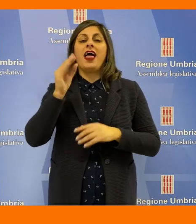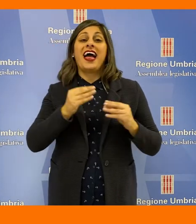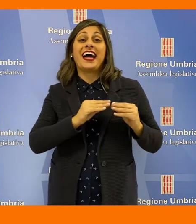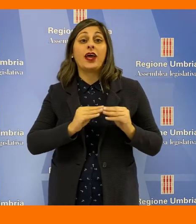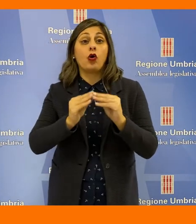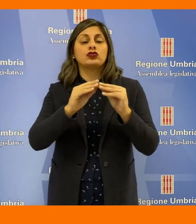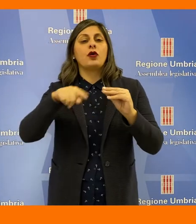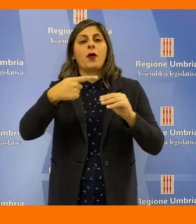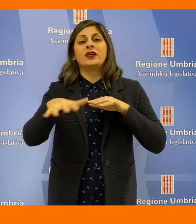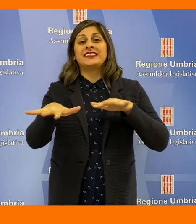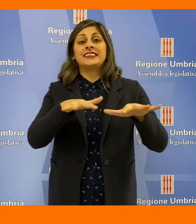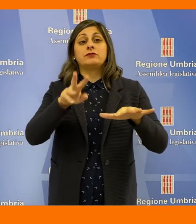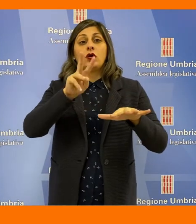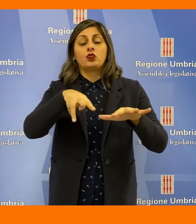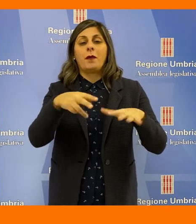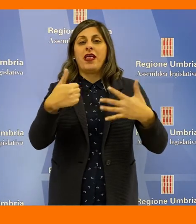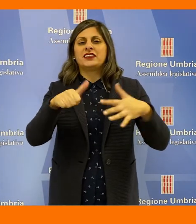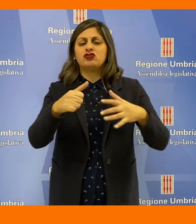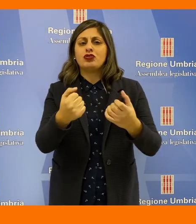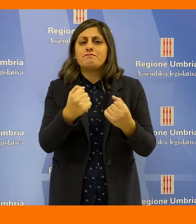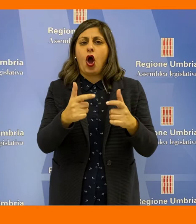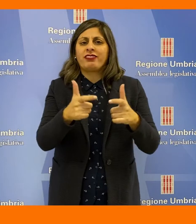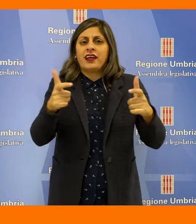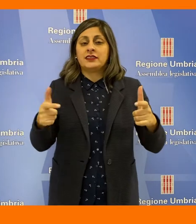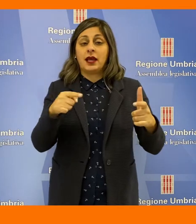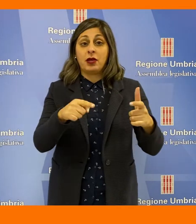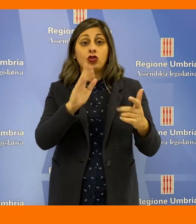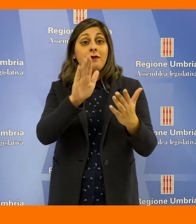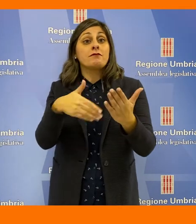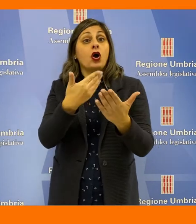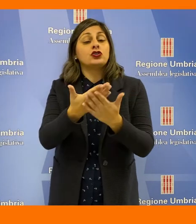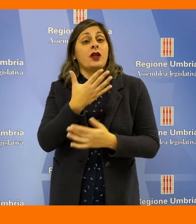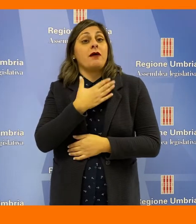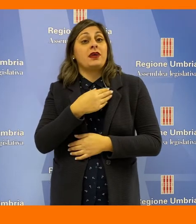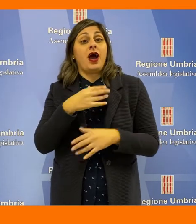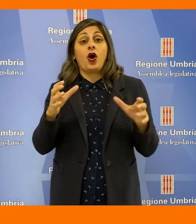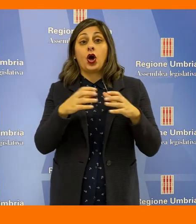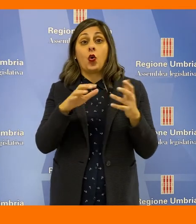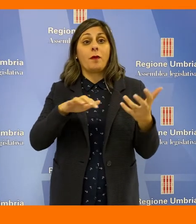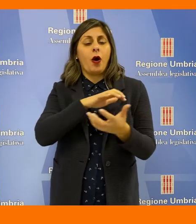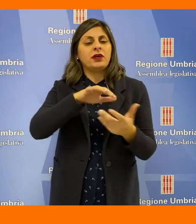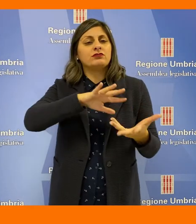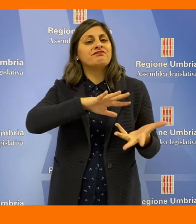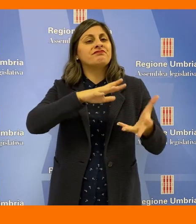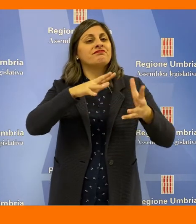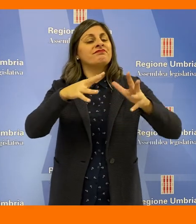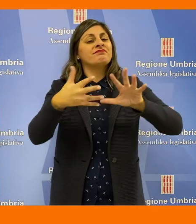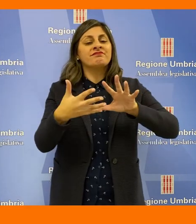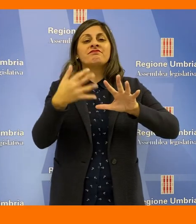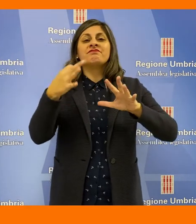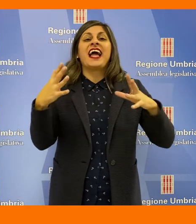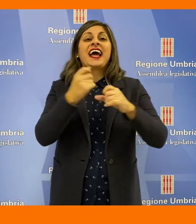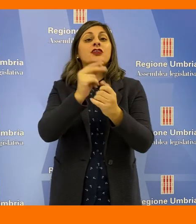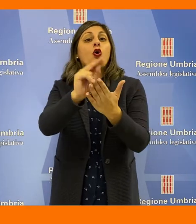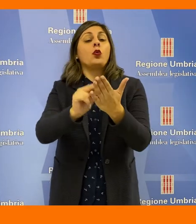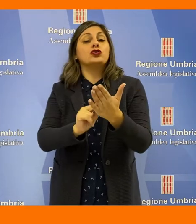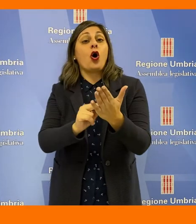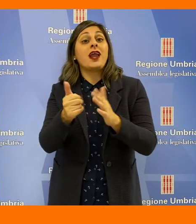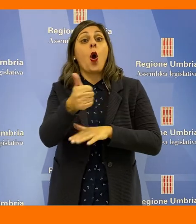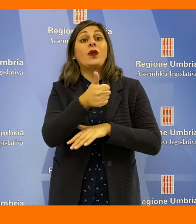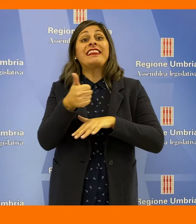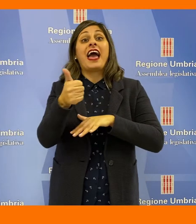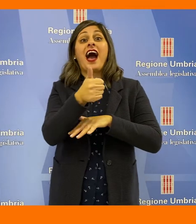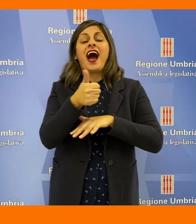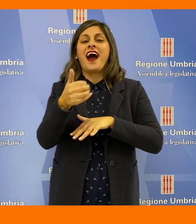speciale per la ricostruzione post-sisma 2016. La mozione di Bianconi del gruppo misto trasformata